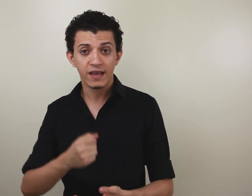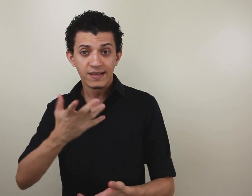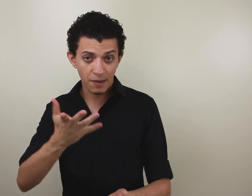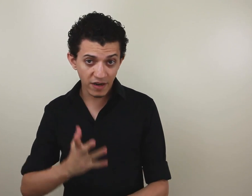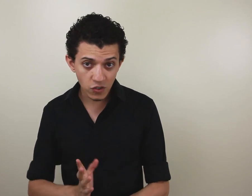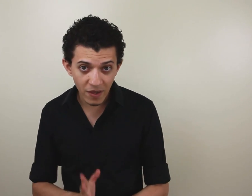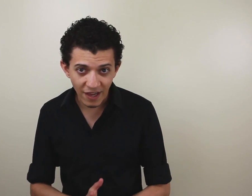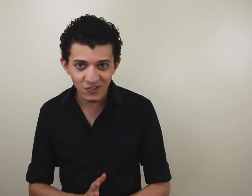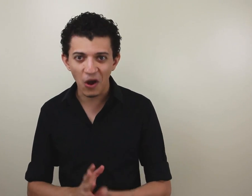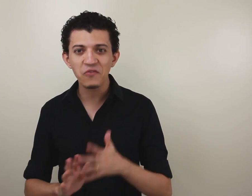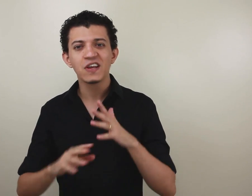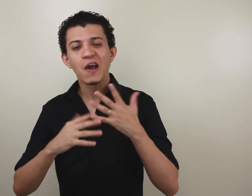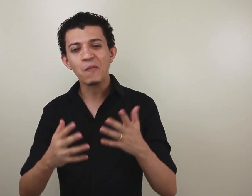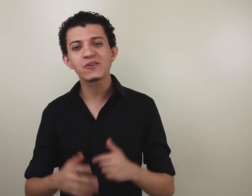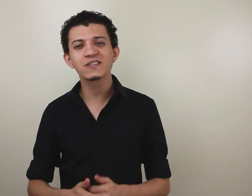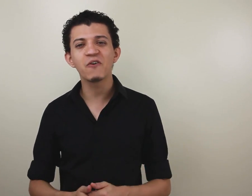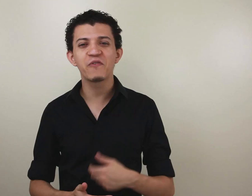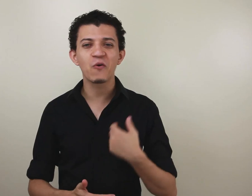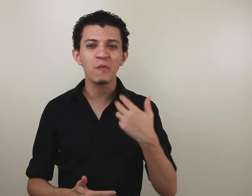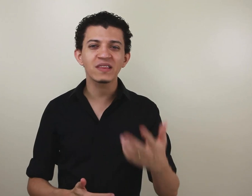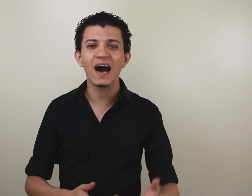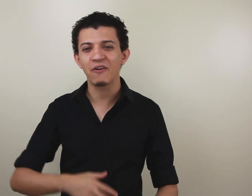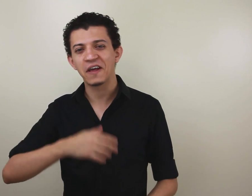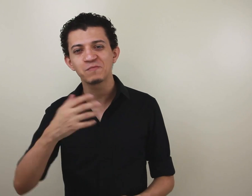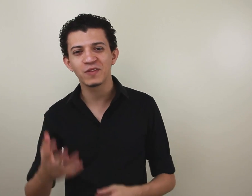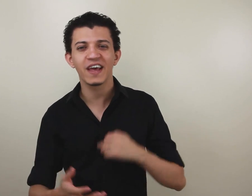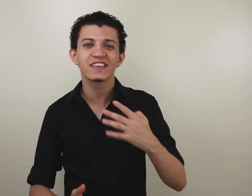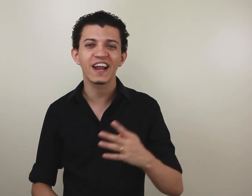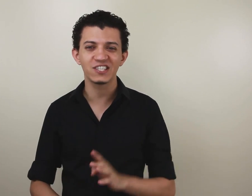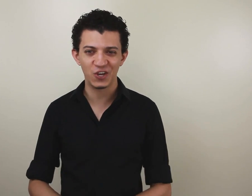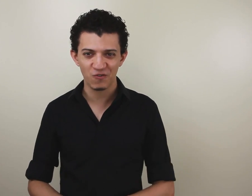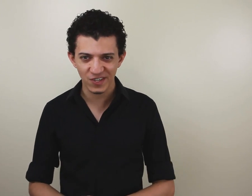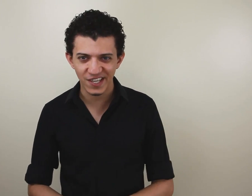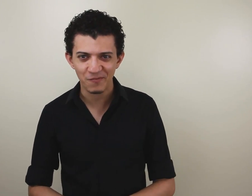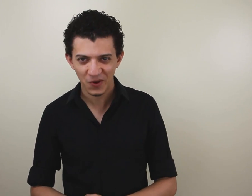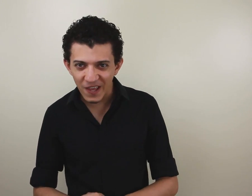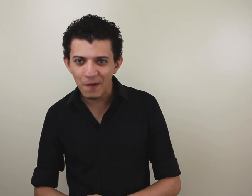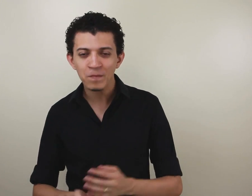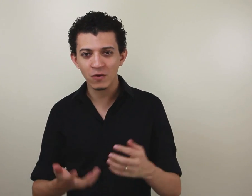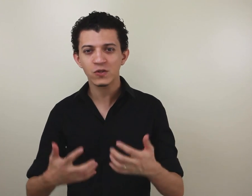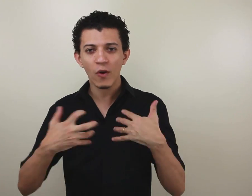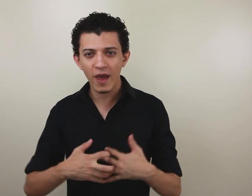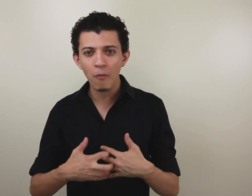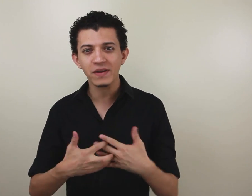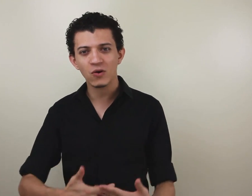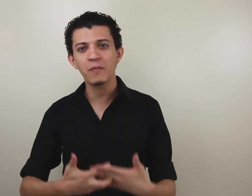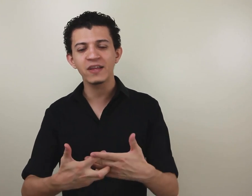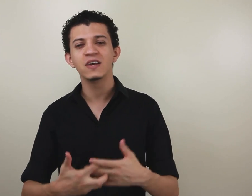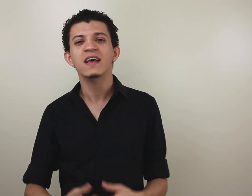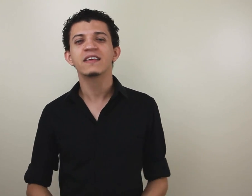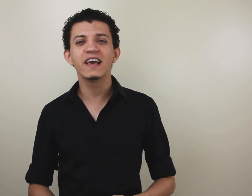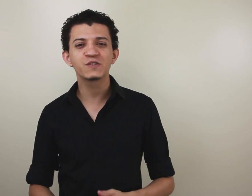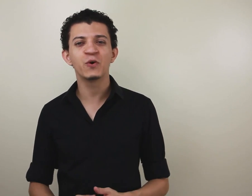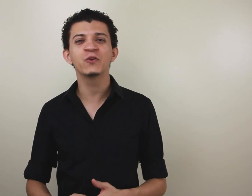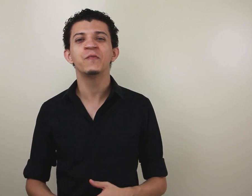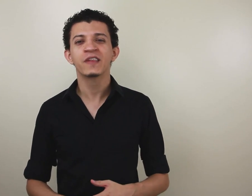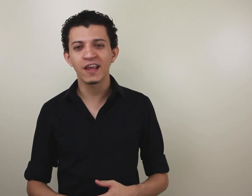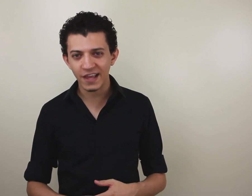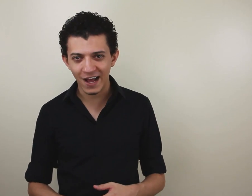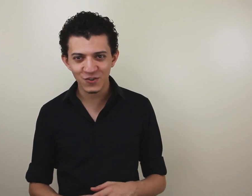E, sabendo os comentários novos, eu posso, então, ver o comentário, responder e interagir com você, ok? Então, sou eu, pessoalmente, que respondo, que interage